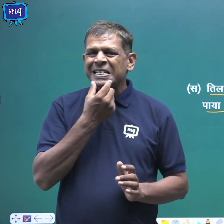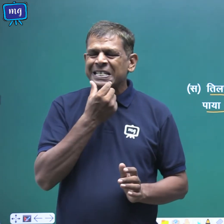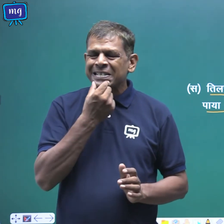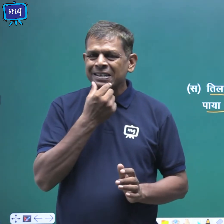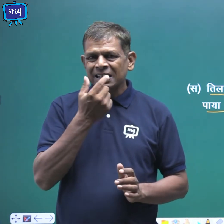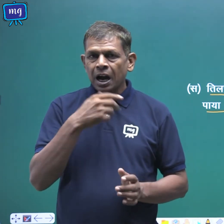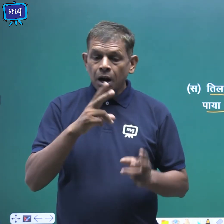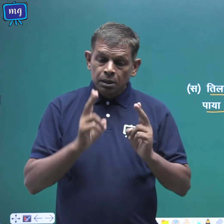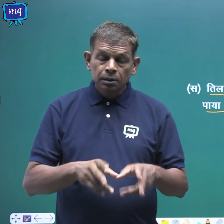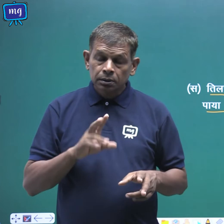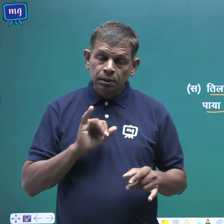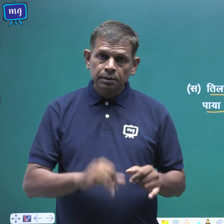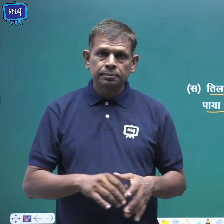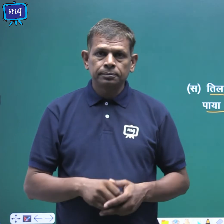जाता है